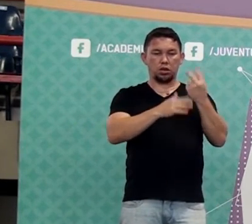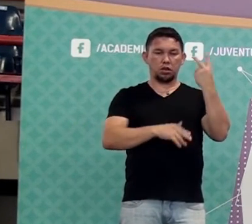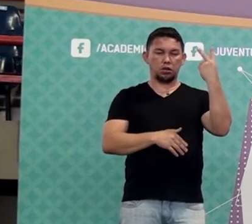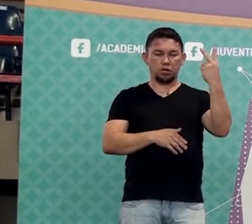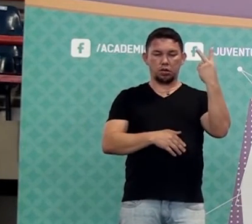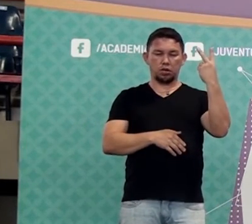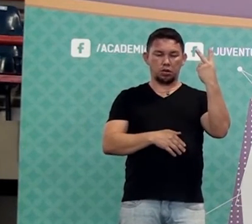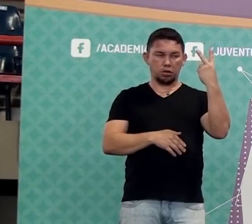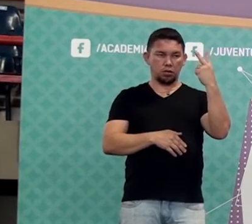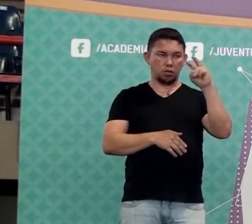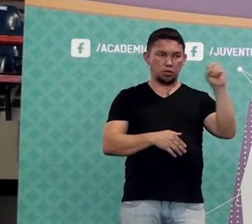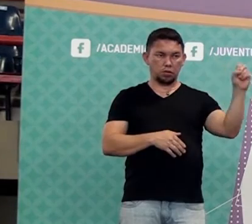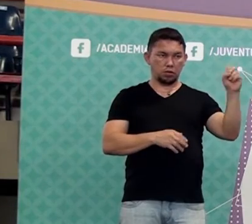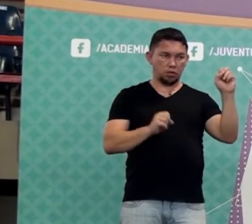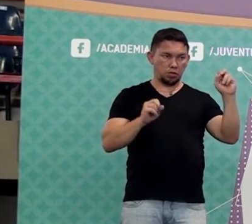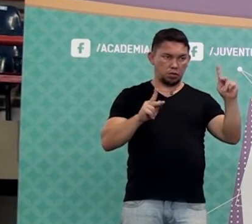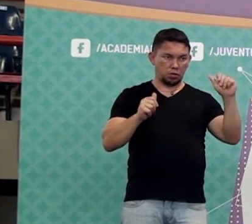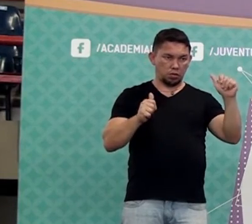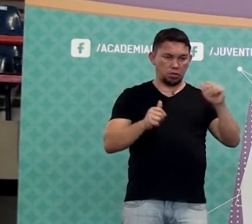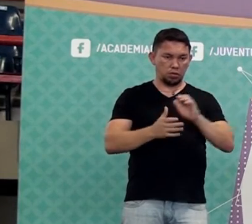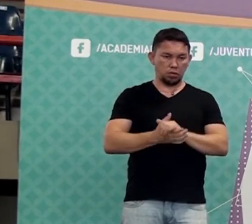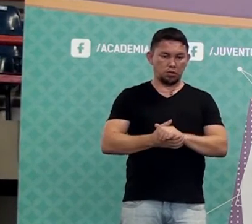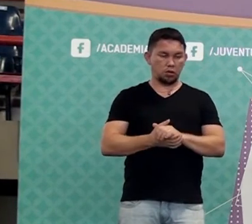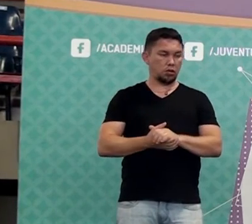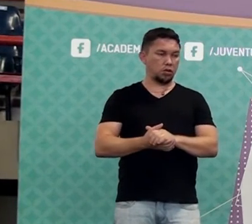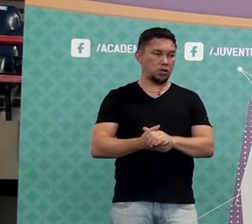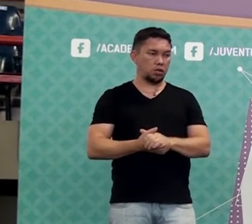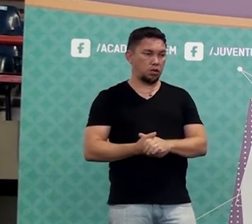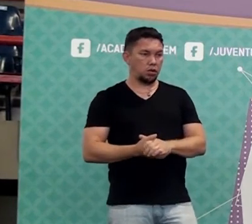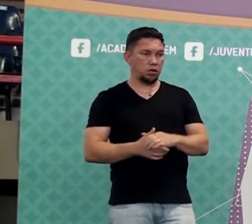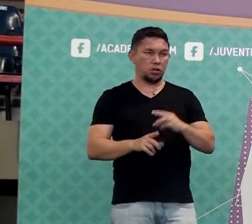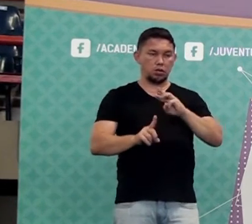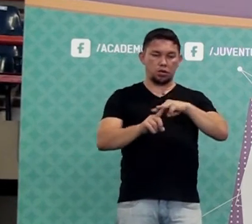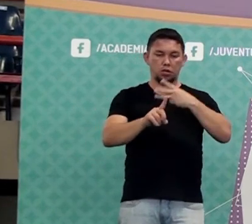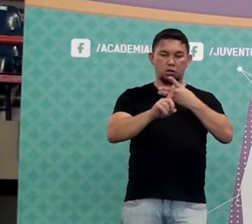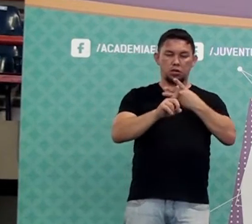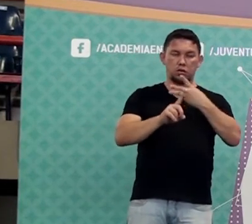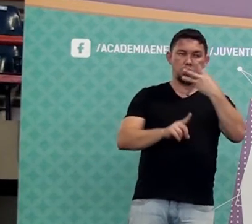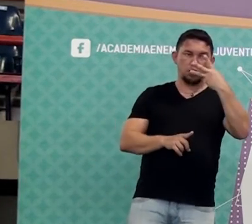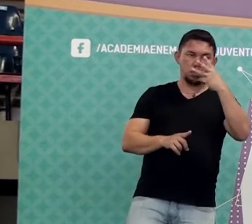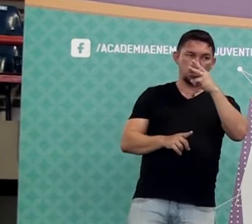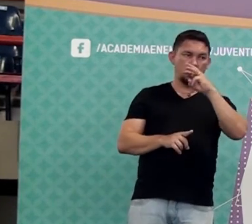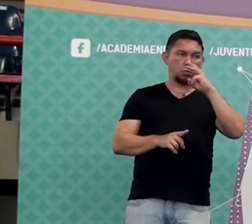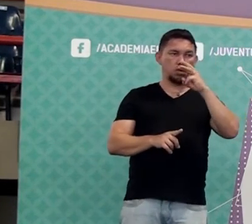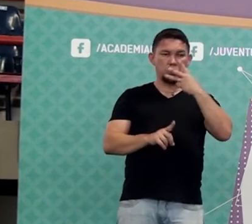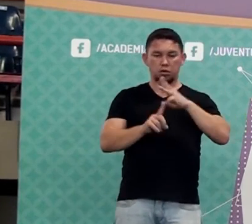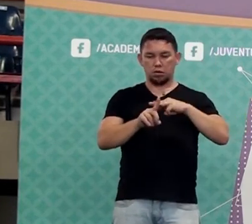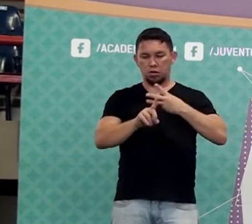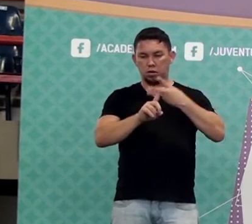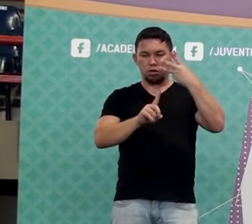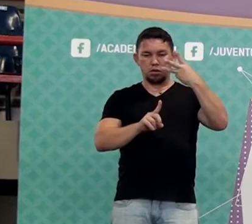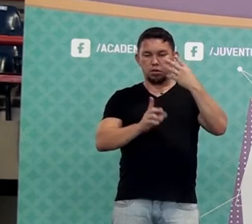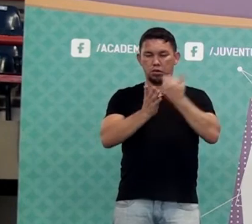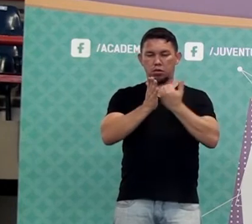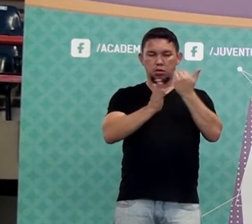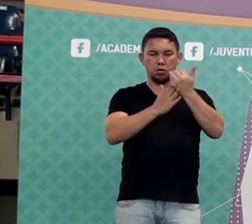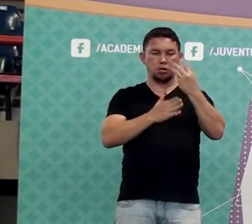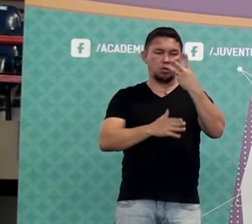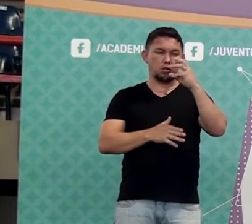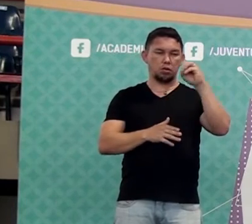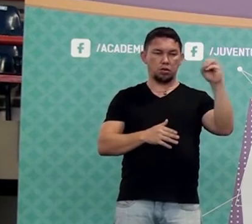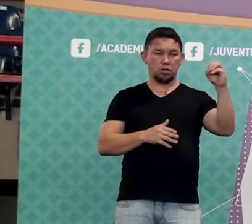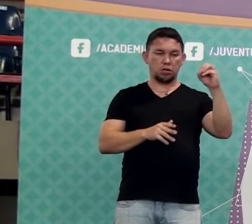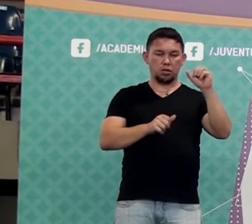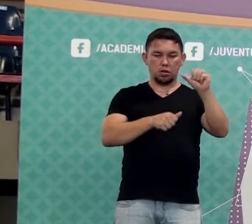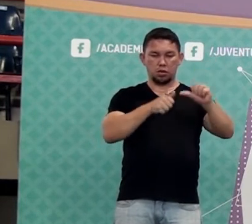duzentos. Tá claro isso, pessoal? Então, se eu multiplicar uma coisa por três, eu não estou aumentando trezentos por cento. Ele